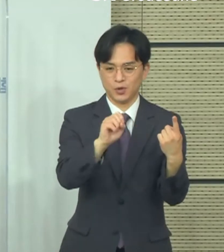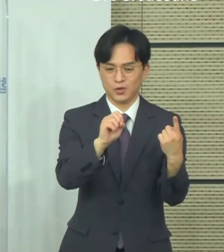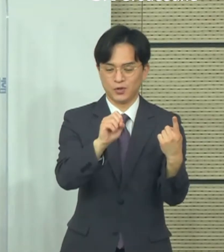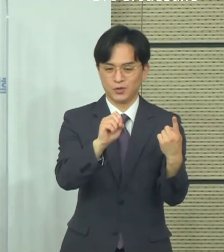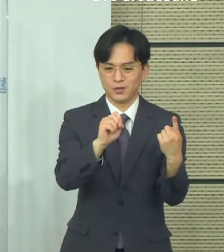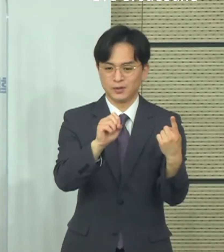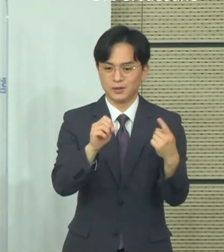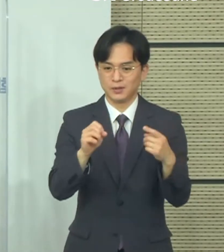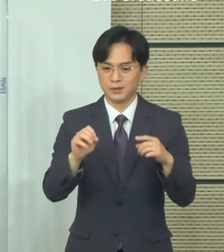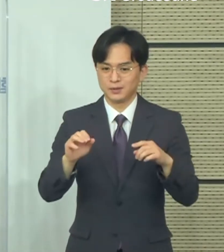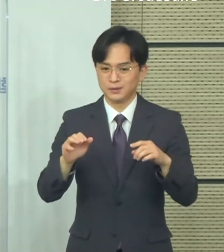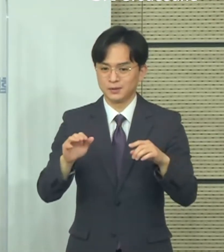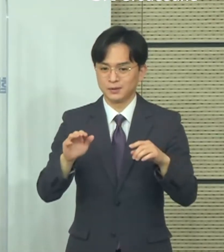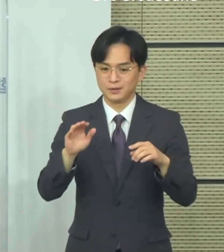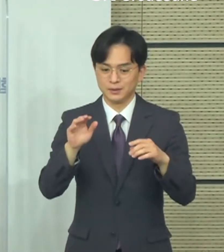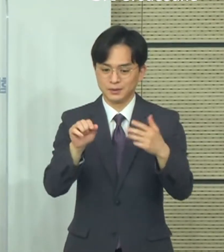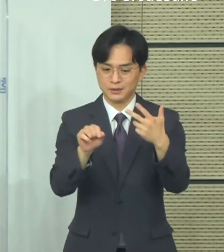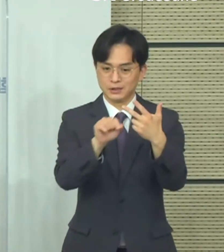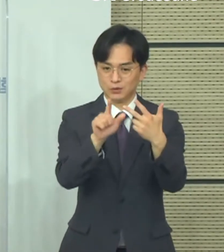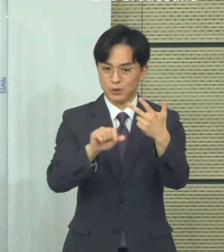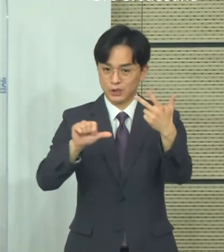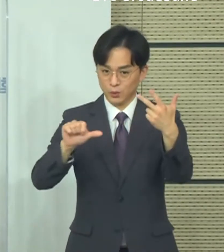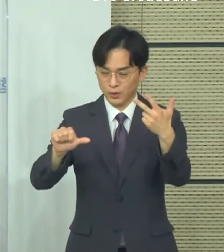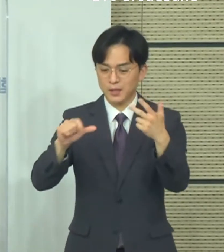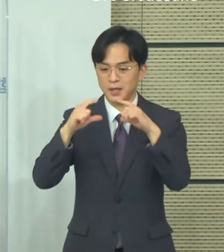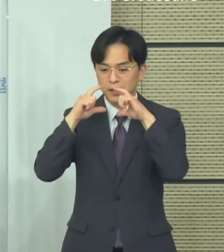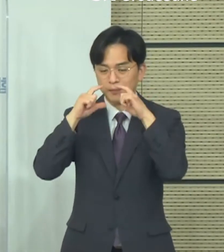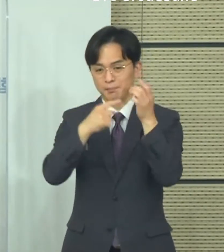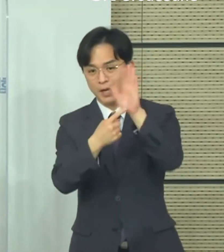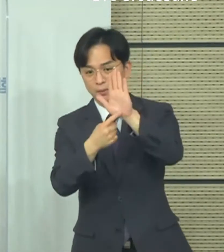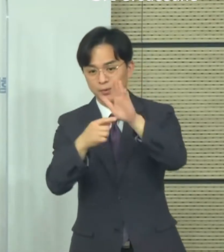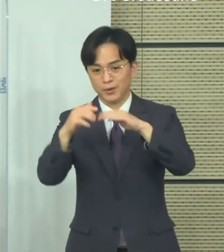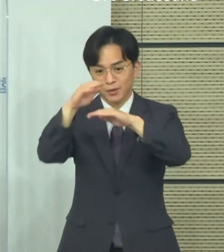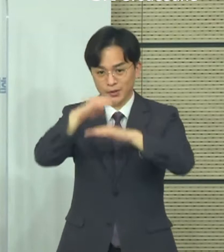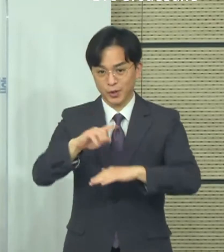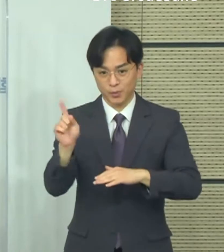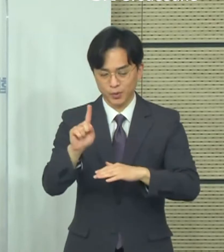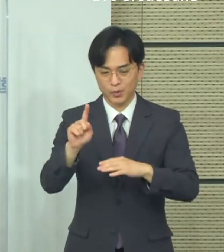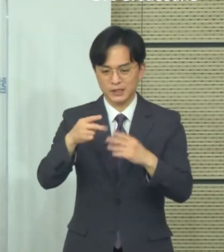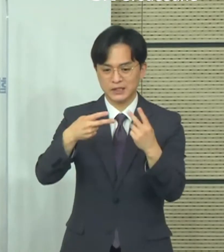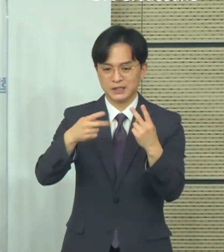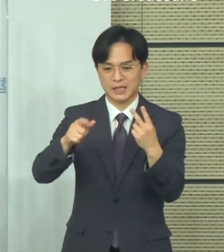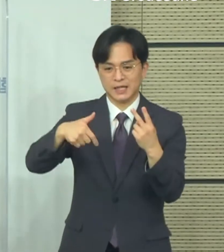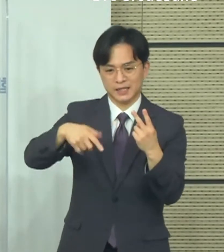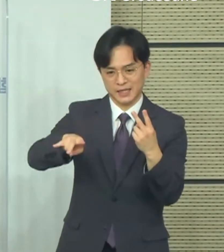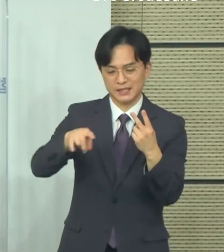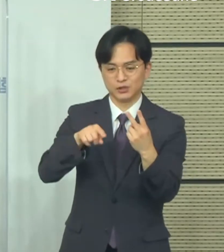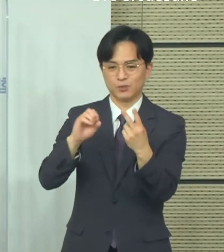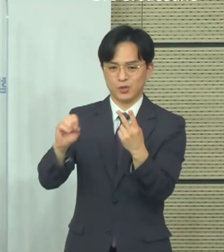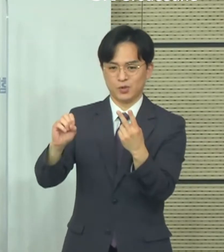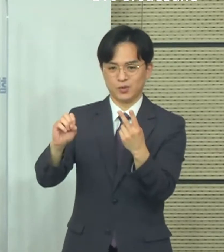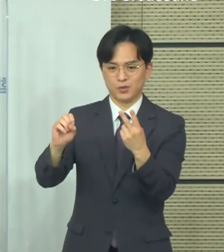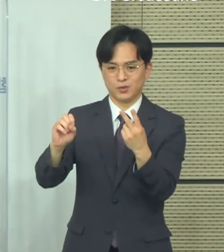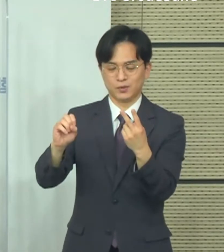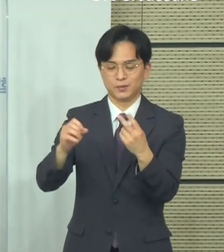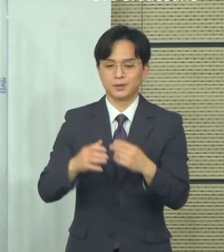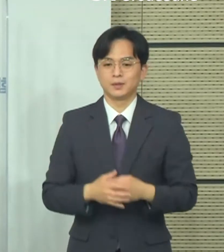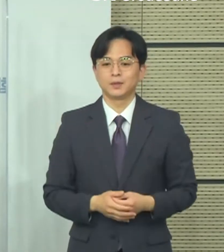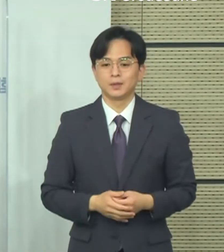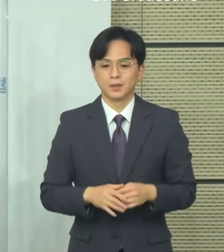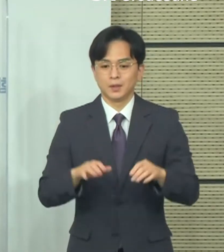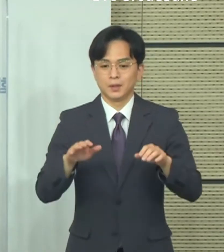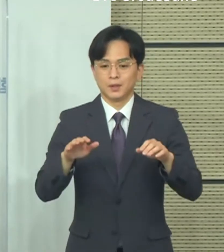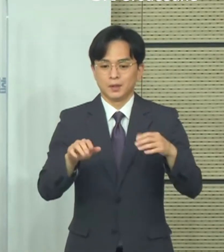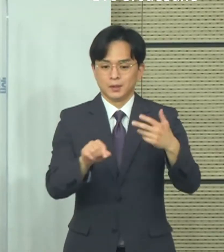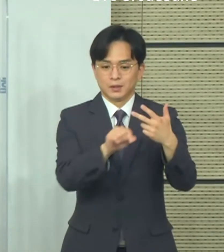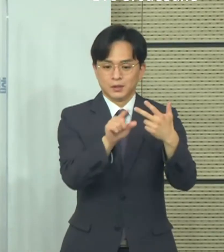개편안에서도 2단계에 해당되는 상황입니다. 앞으로 한 2주간, 2,